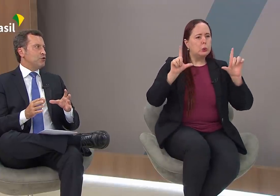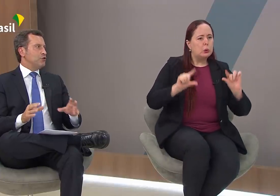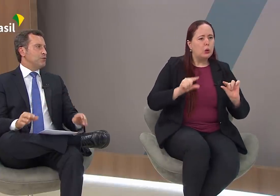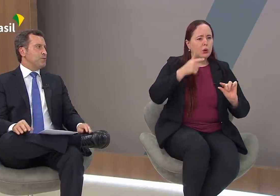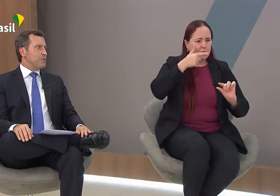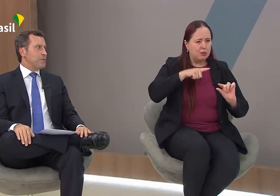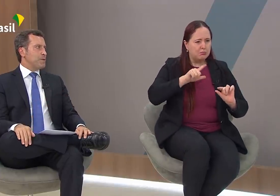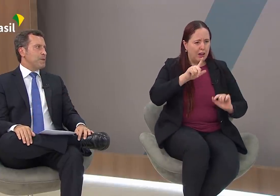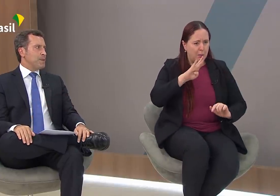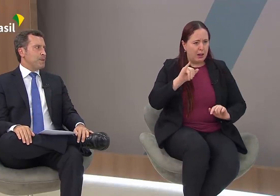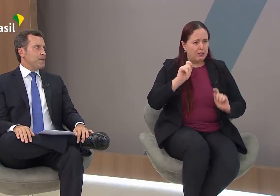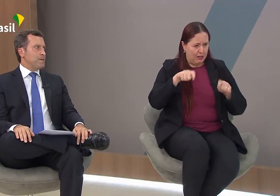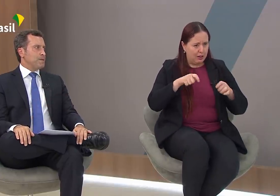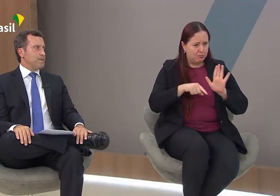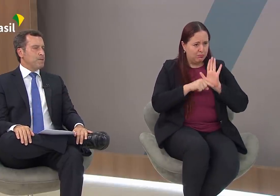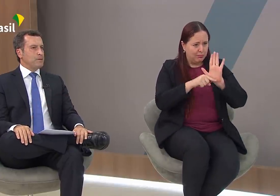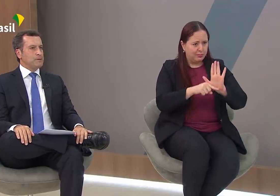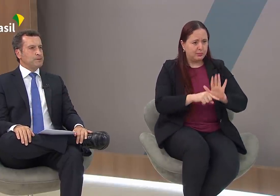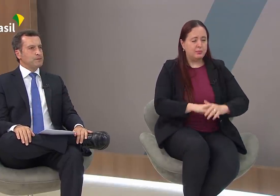superados?